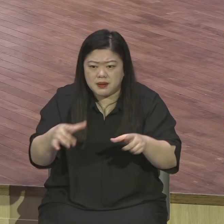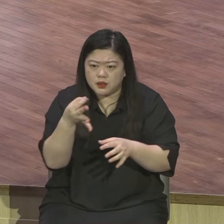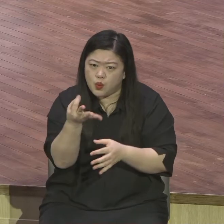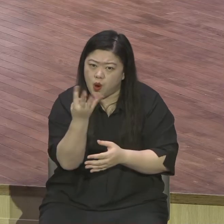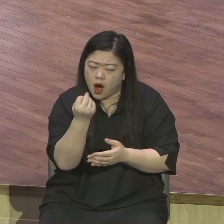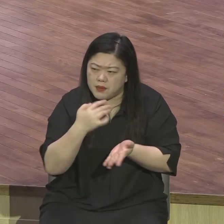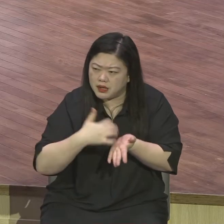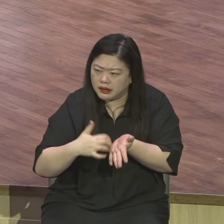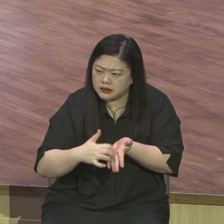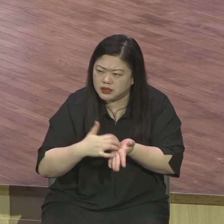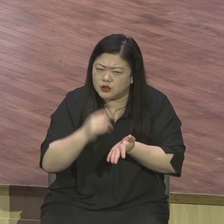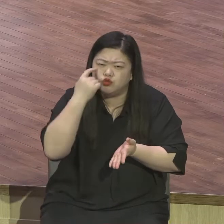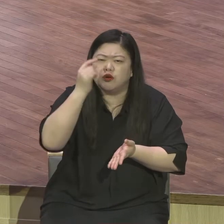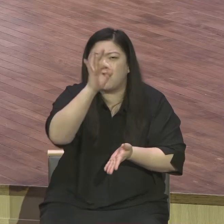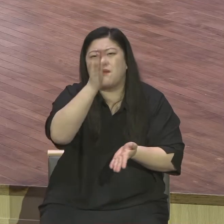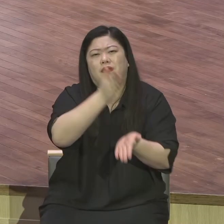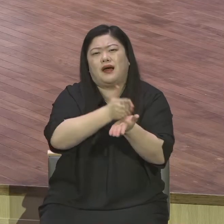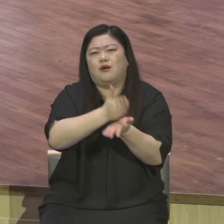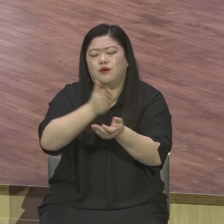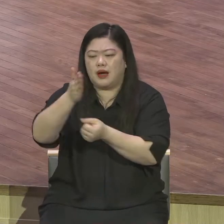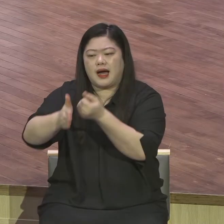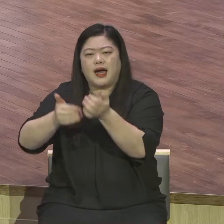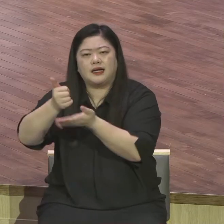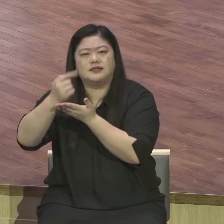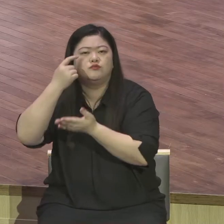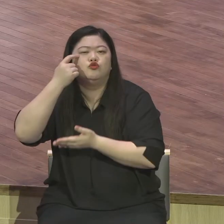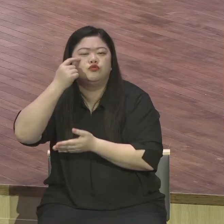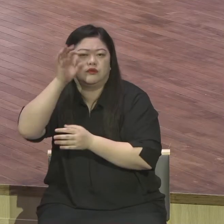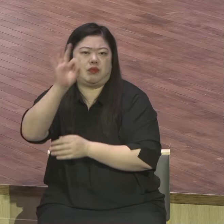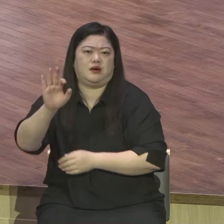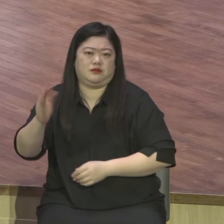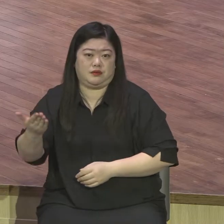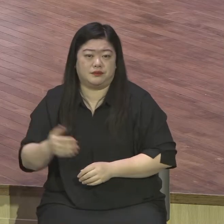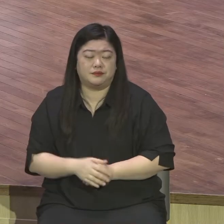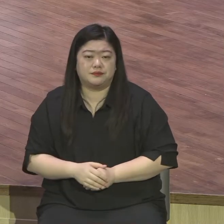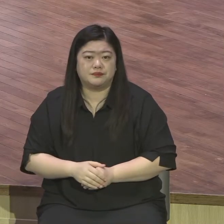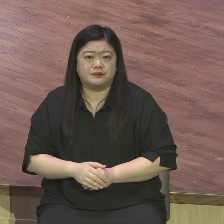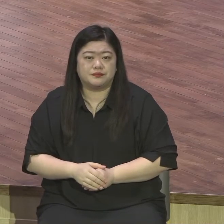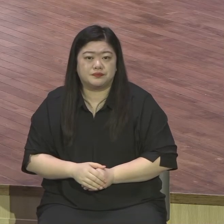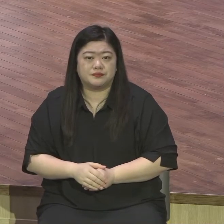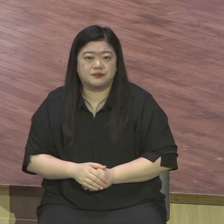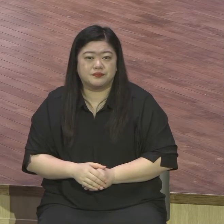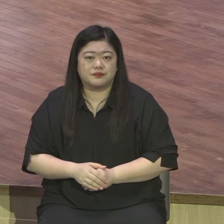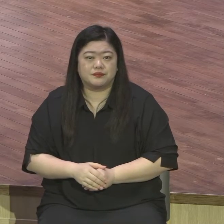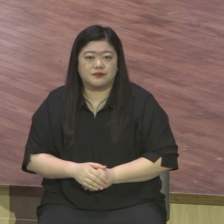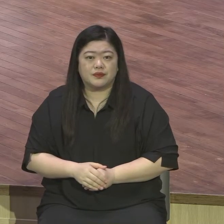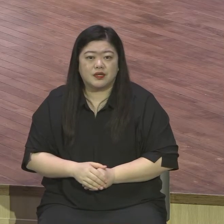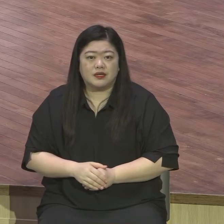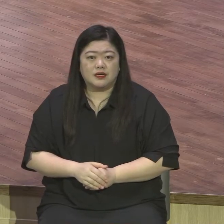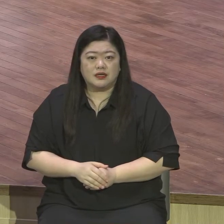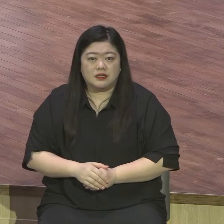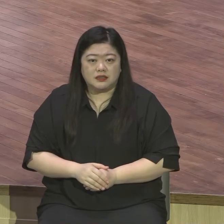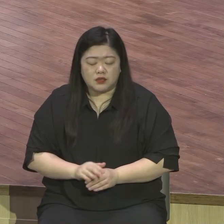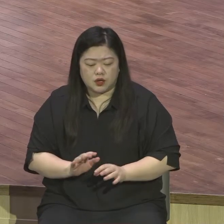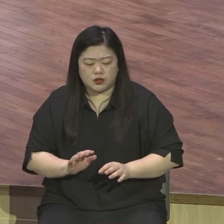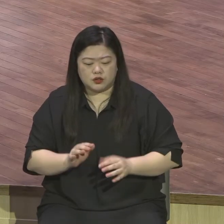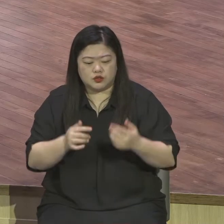그래서 하나님 예수님께서 하신 수많은 비유 중에서 불의한 청지기 비유 누가 보면 16장